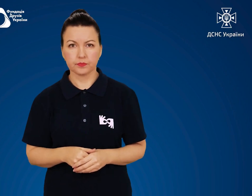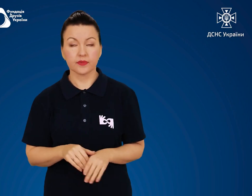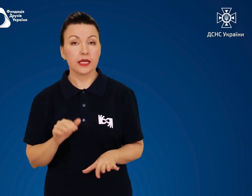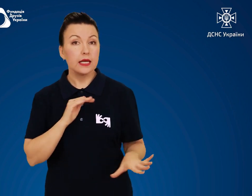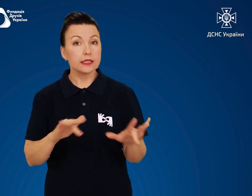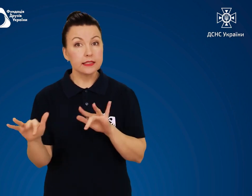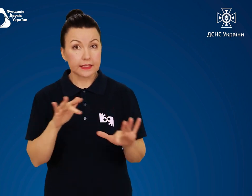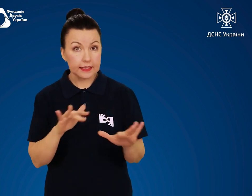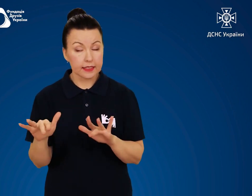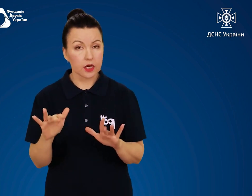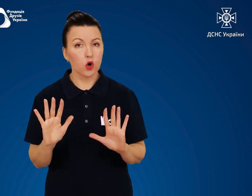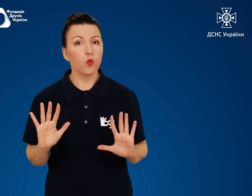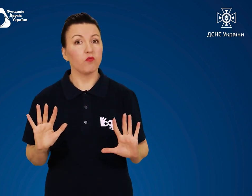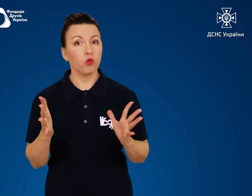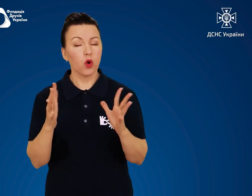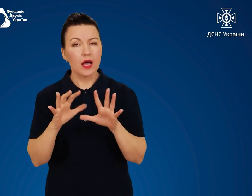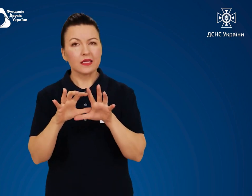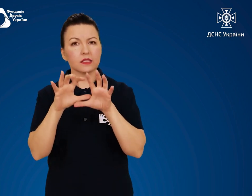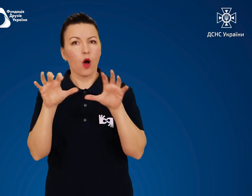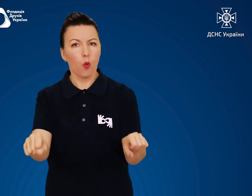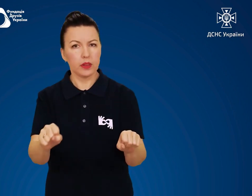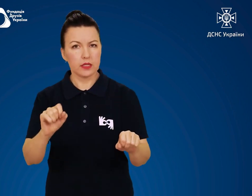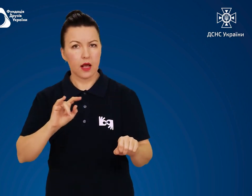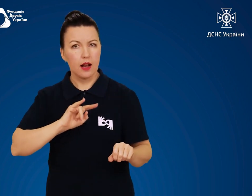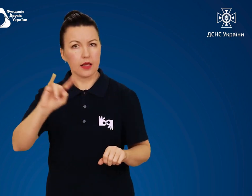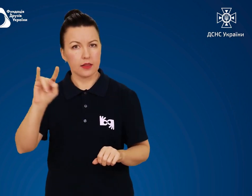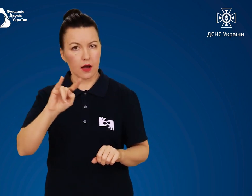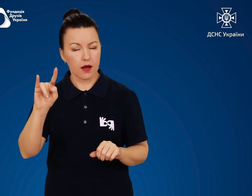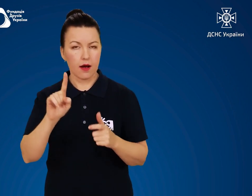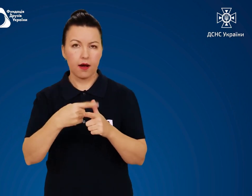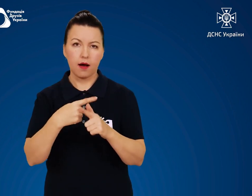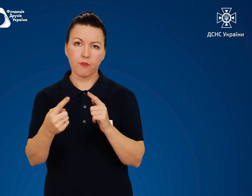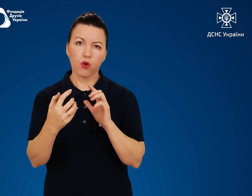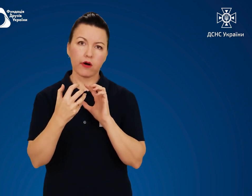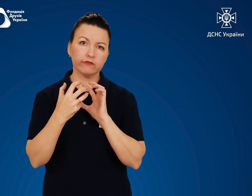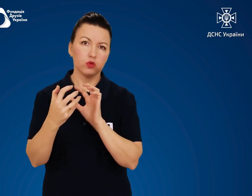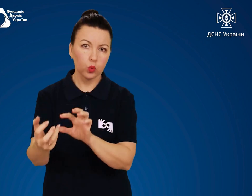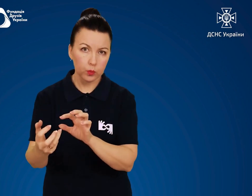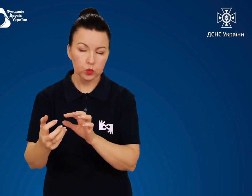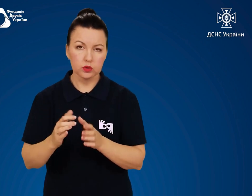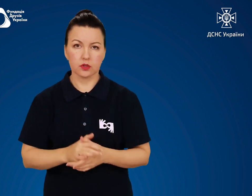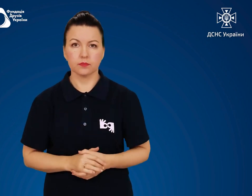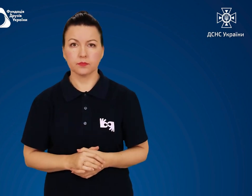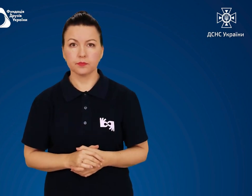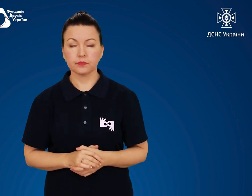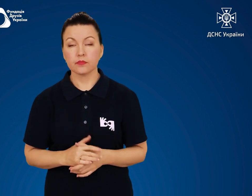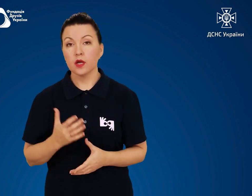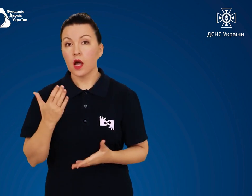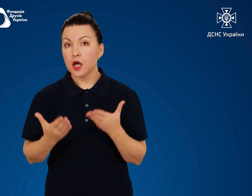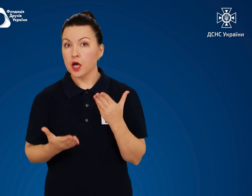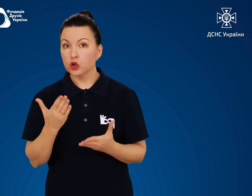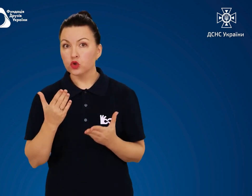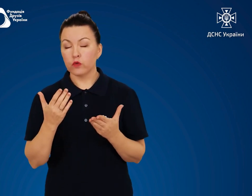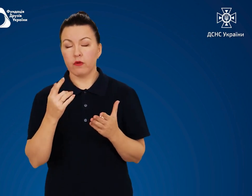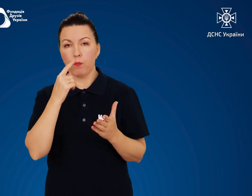Дії у випадку захоплення літака, автобуса Якщо ви